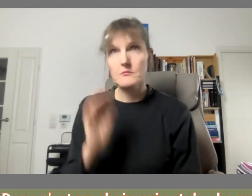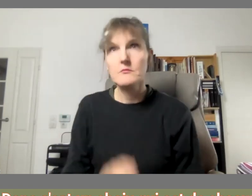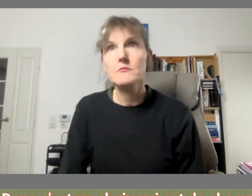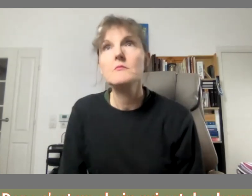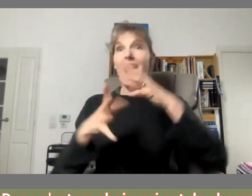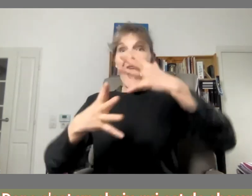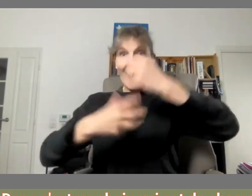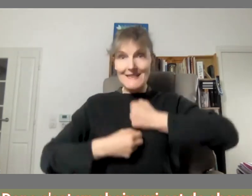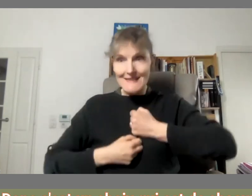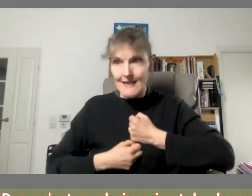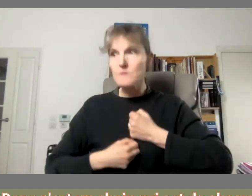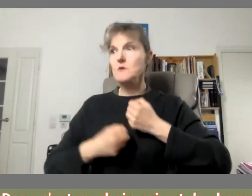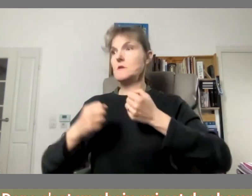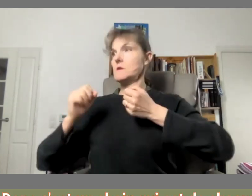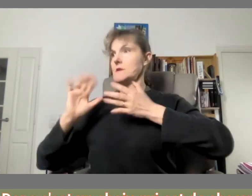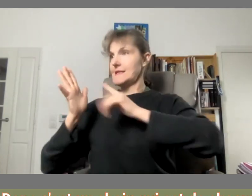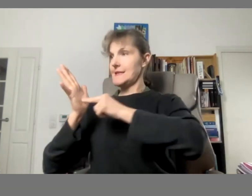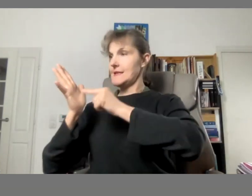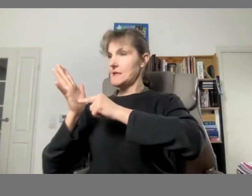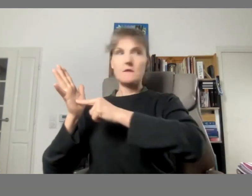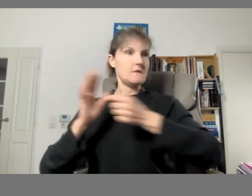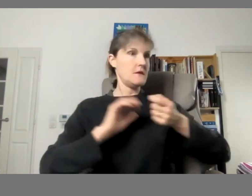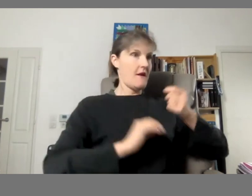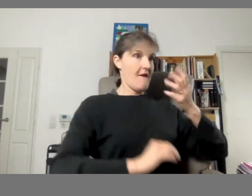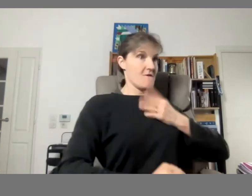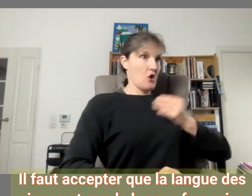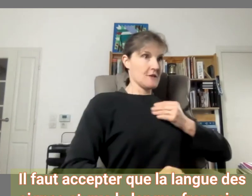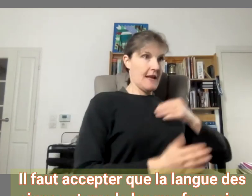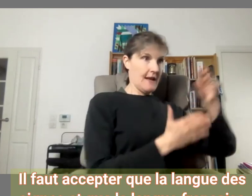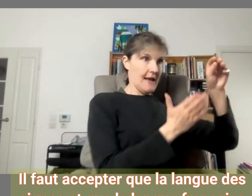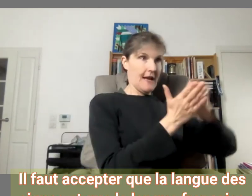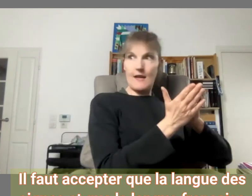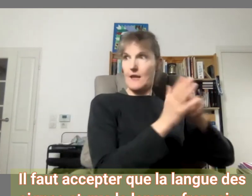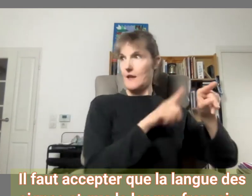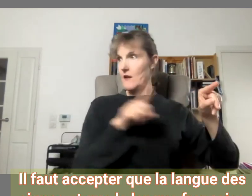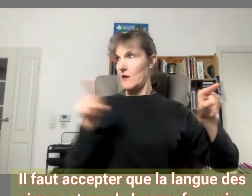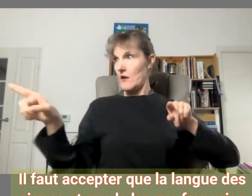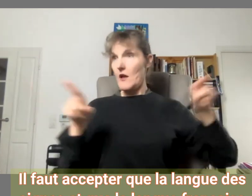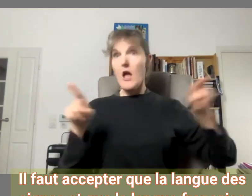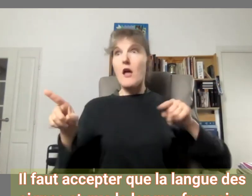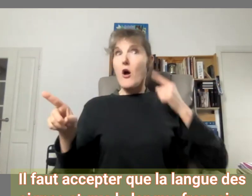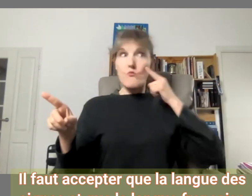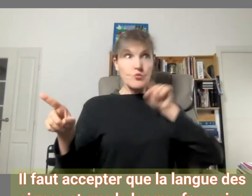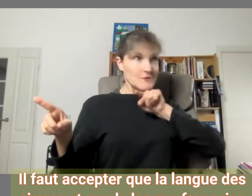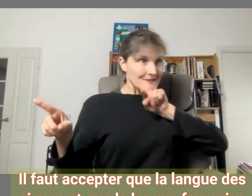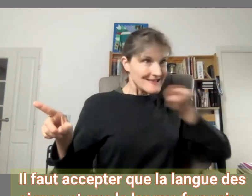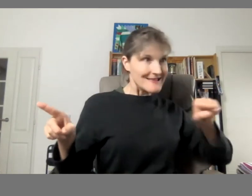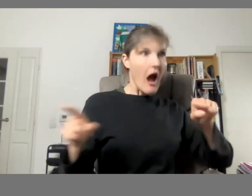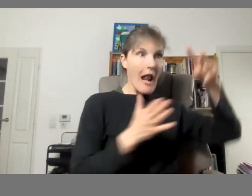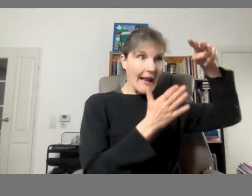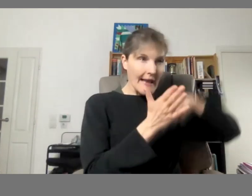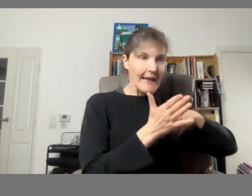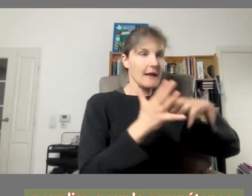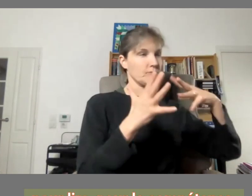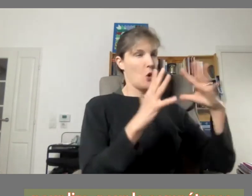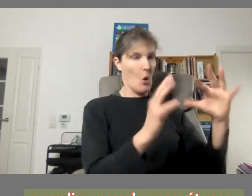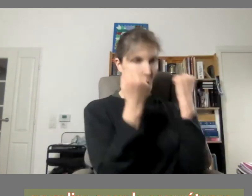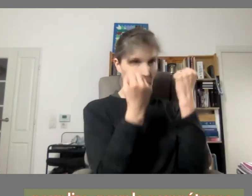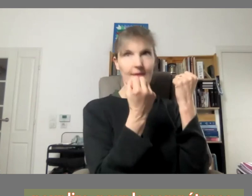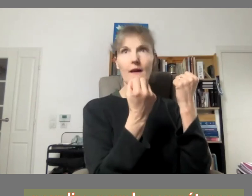ça c'est un choix qui est de chacun donc faut accepter que la langue des signes et que la langue française pour lire